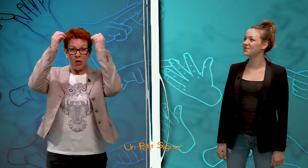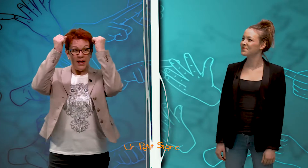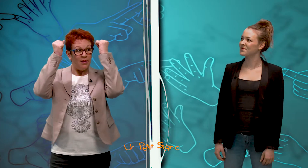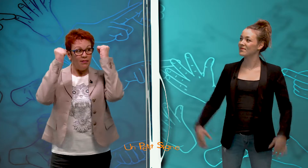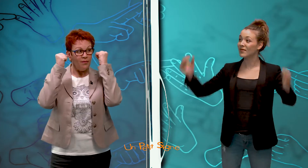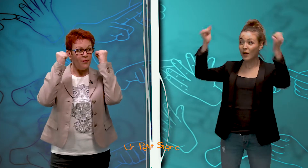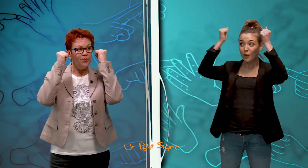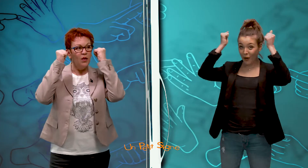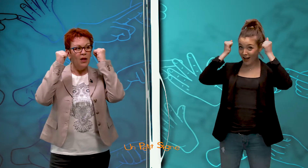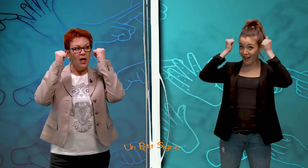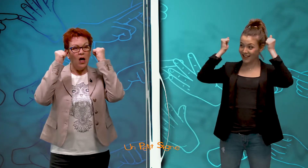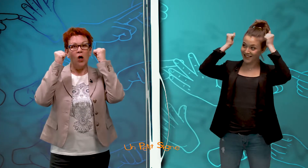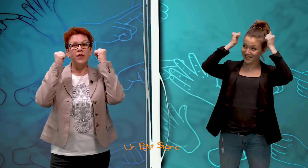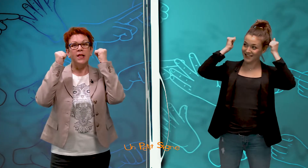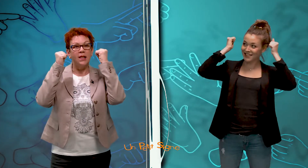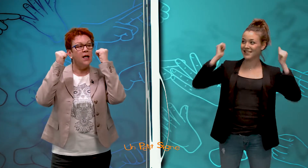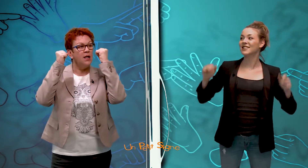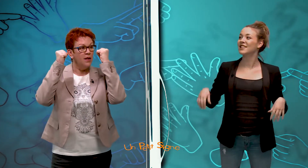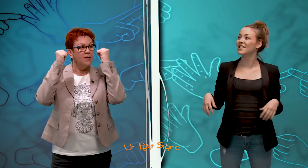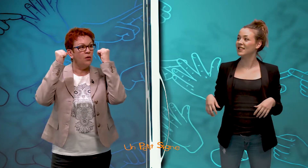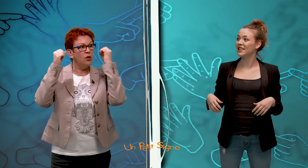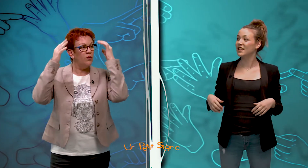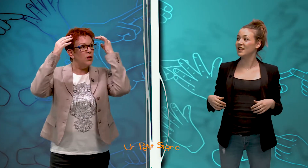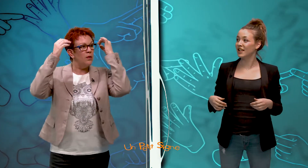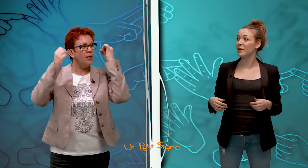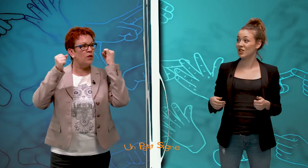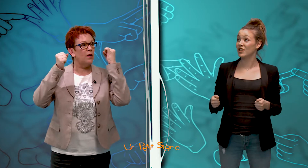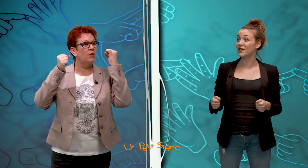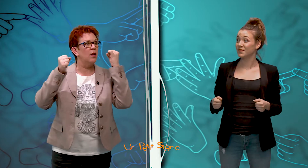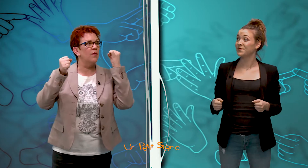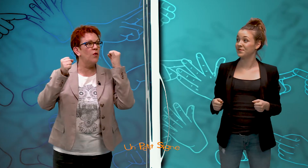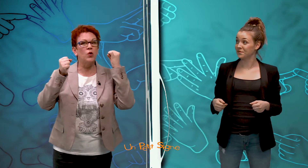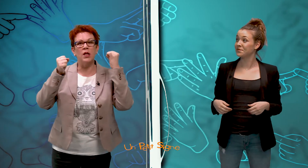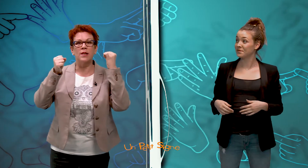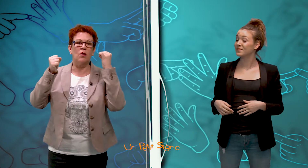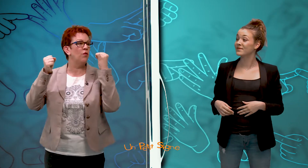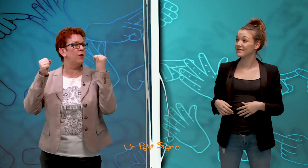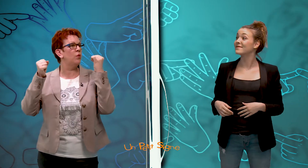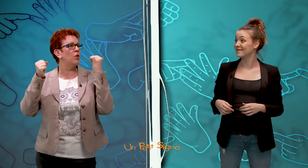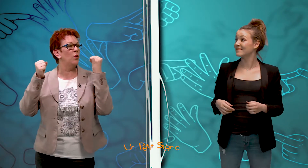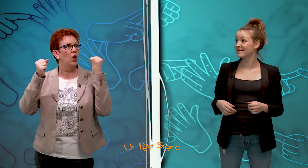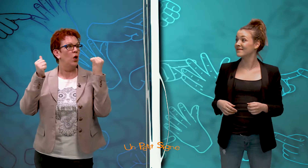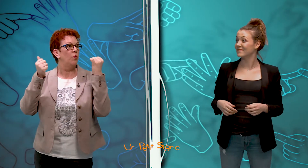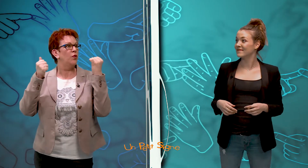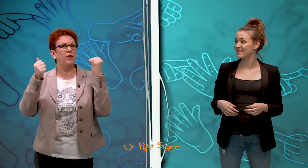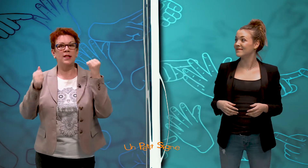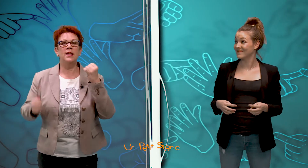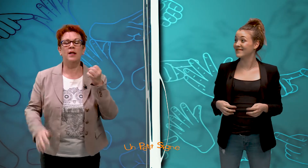bonnets. Bonnets. En fait c'est très intuitif aussi parce que ça ressemble très très fort au geste que l'on fait pour se vêtir.